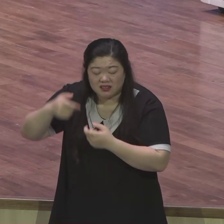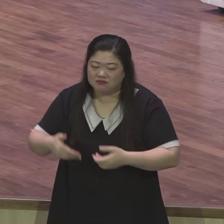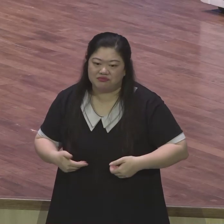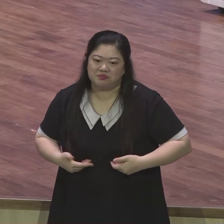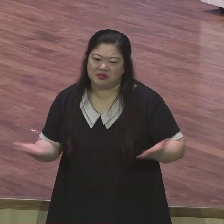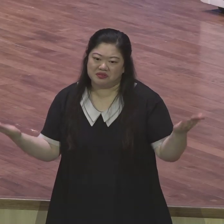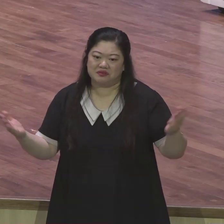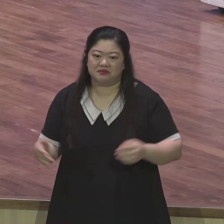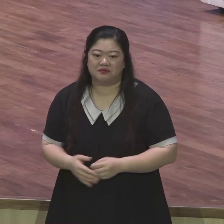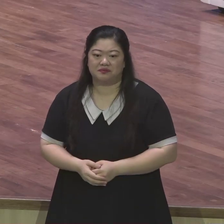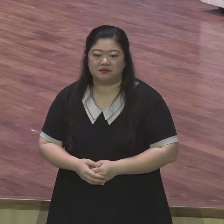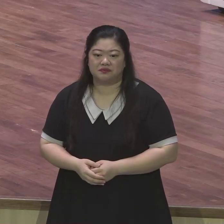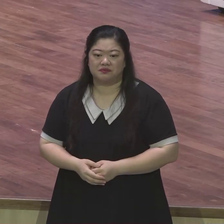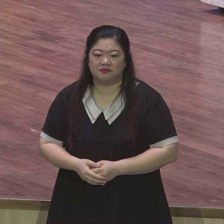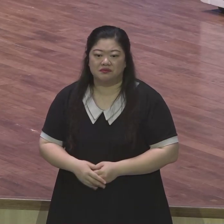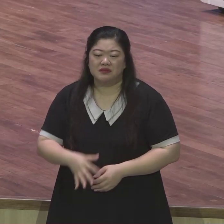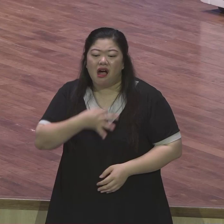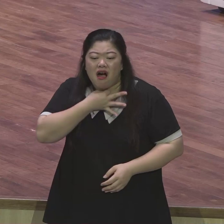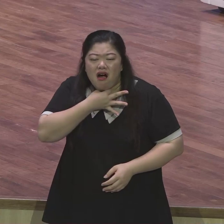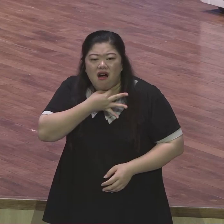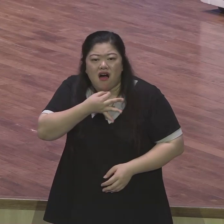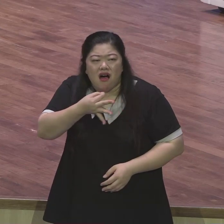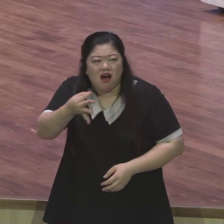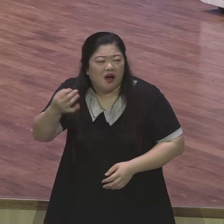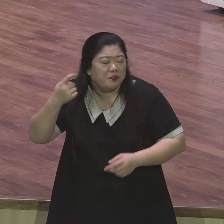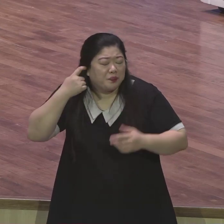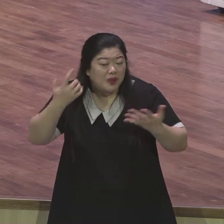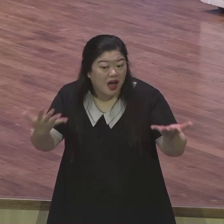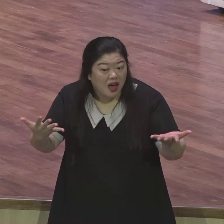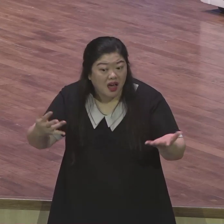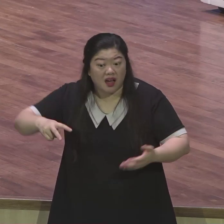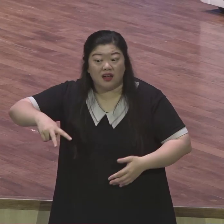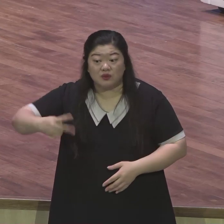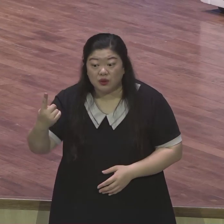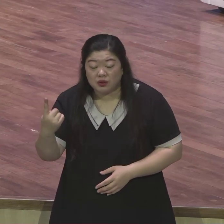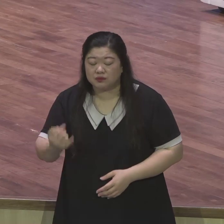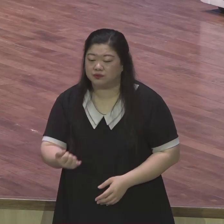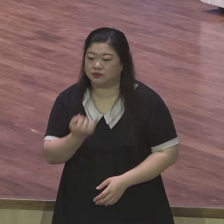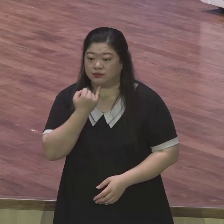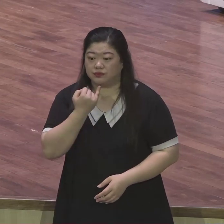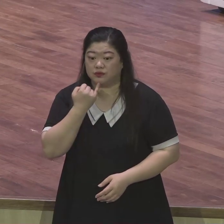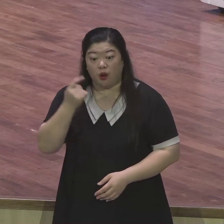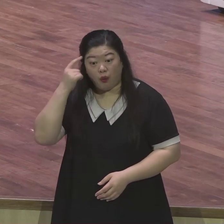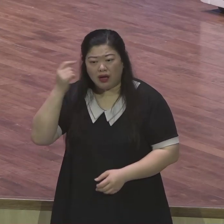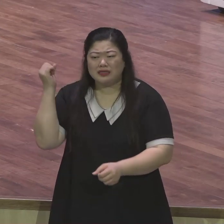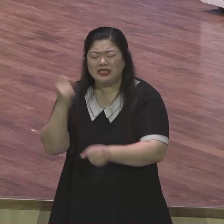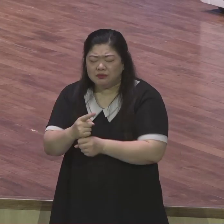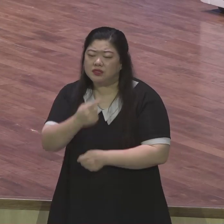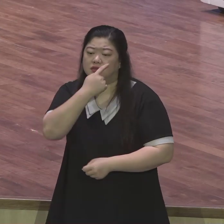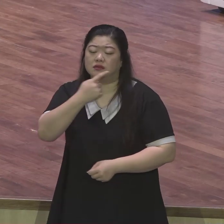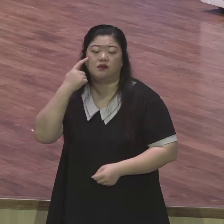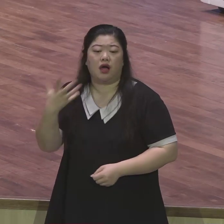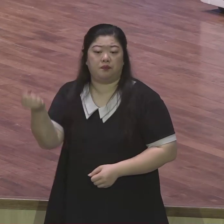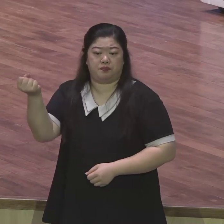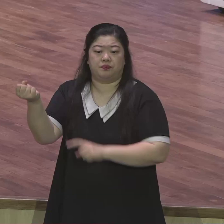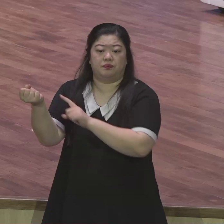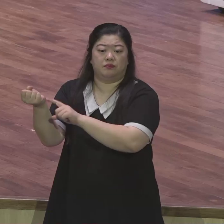내 목소리 다시 나오지 않아도 귀에 아무 소리 안 들려도 이미 얻은 증거대로 믿겠다 이미 얻은 증거가 뭐죠? 바로